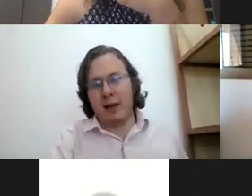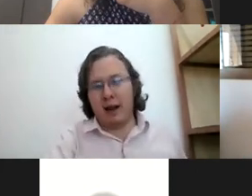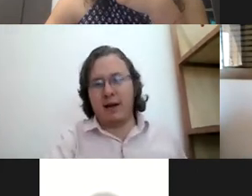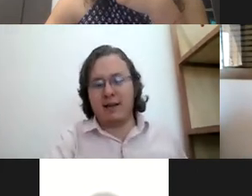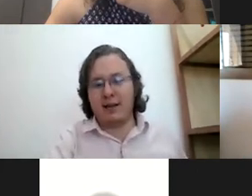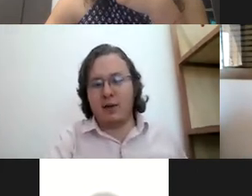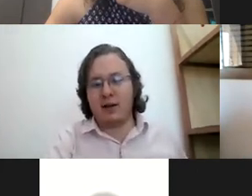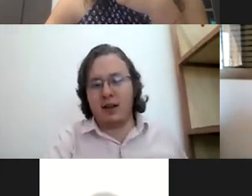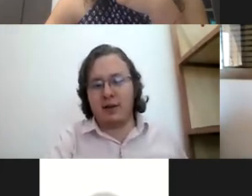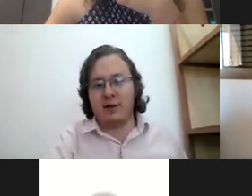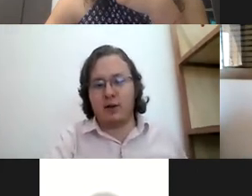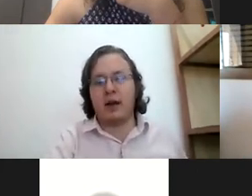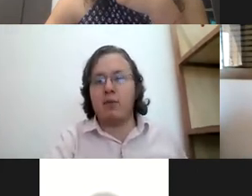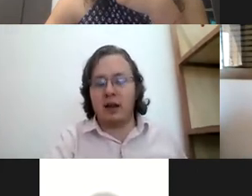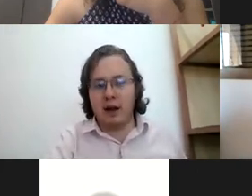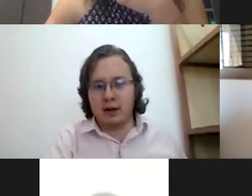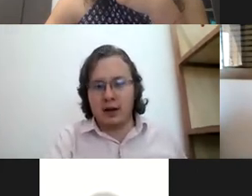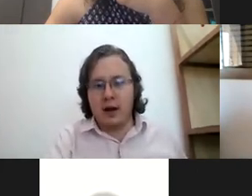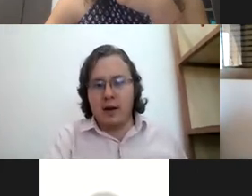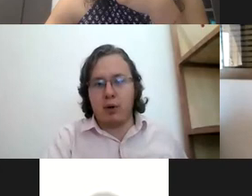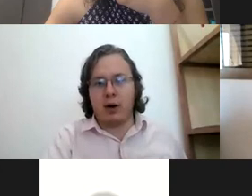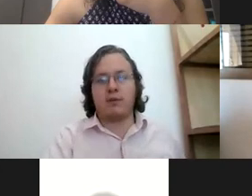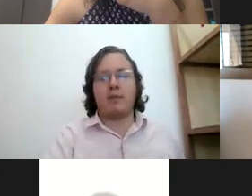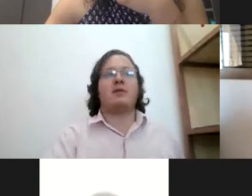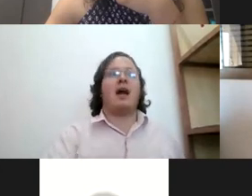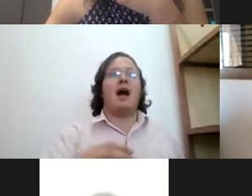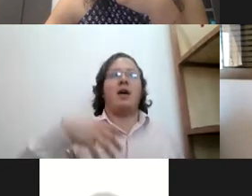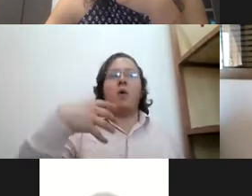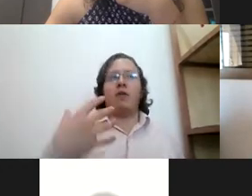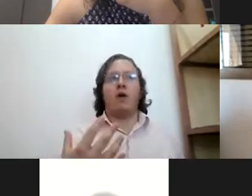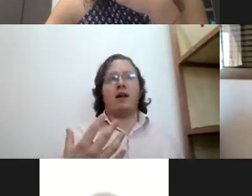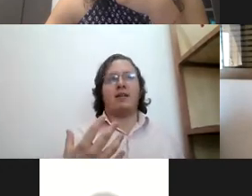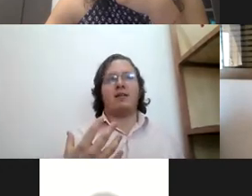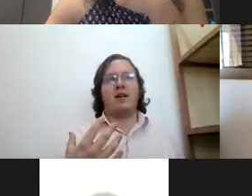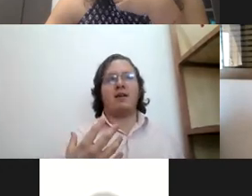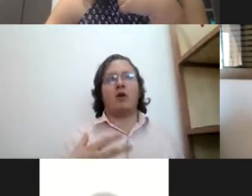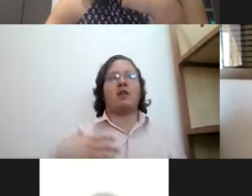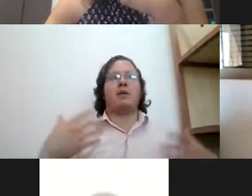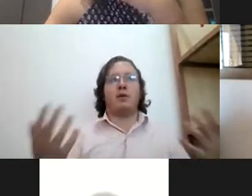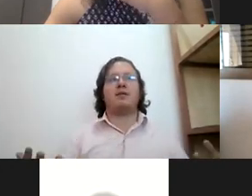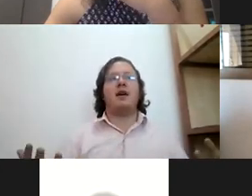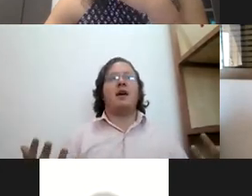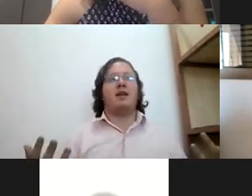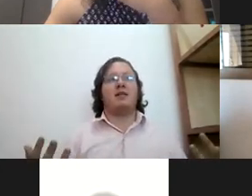que van a sentir una satisfacción tan bonita porque nos vamos a estar adecuando a las necesidades que otras personas este